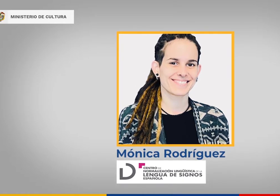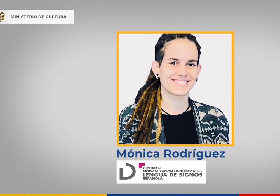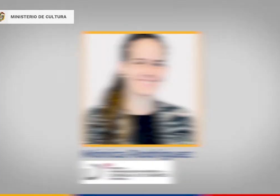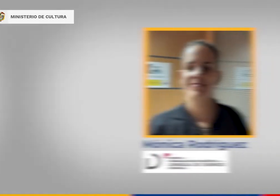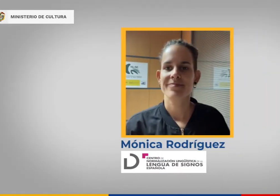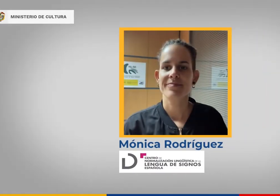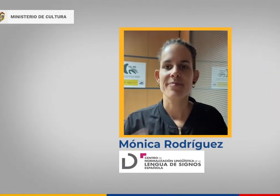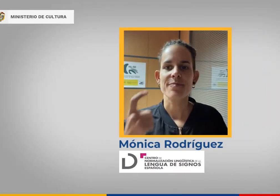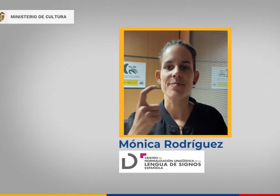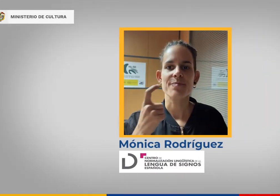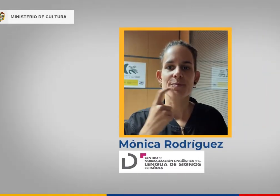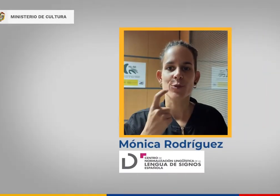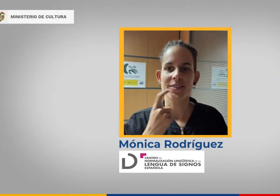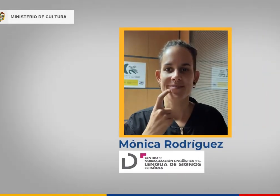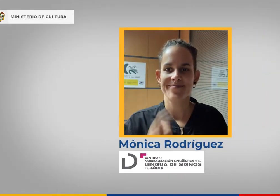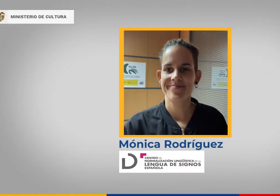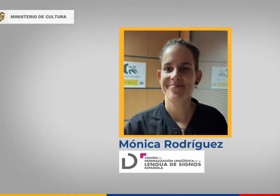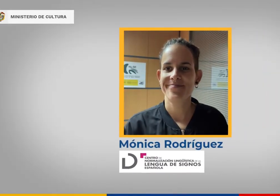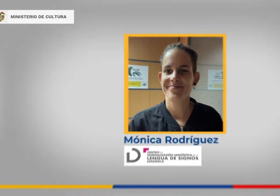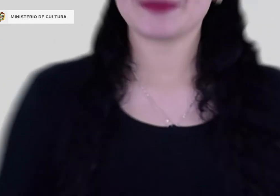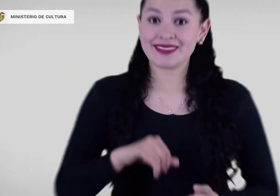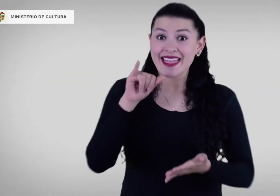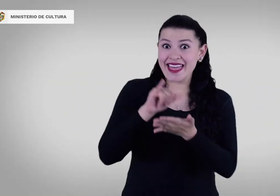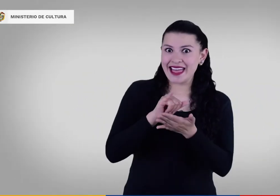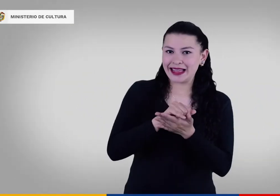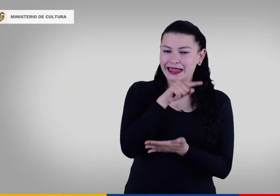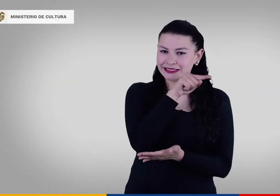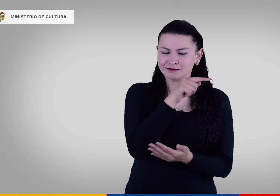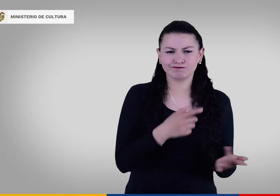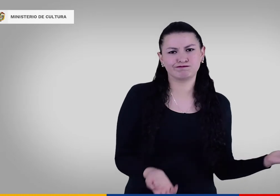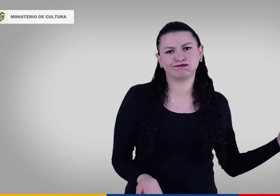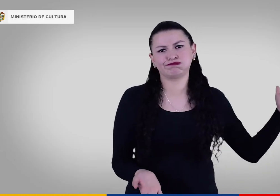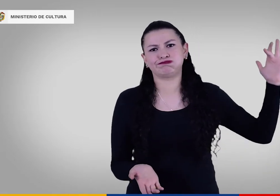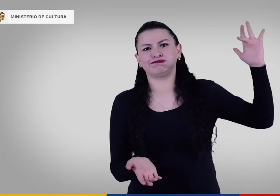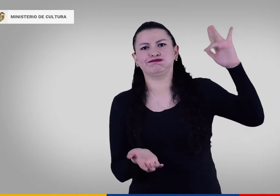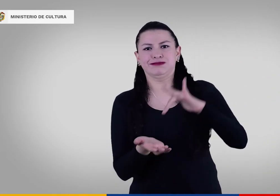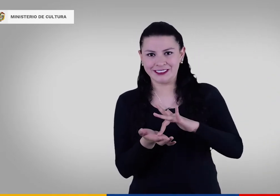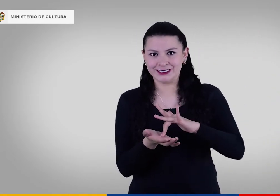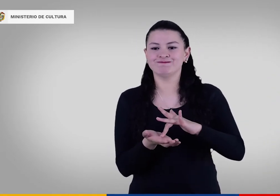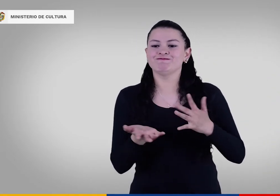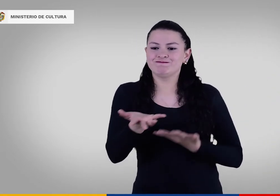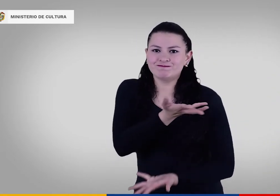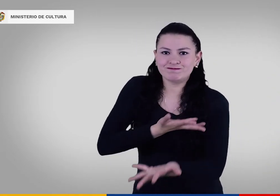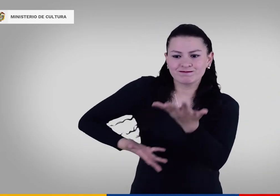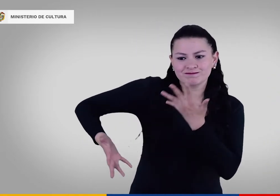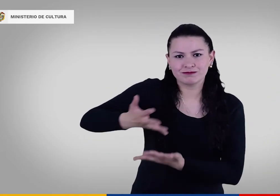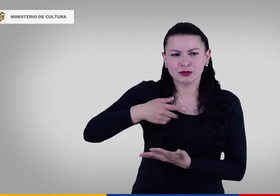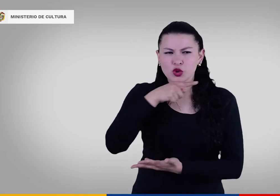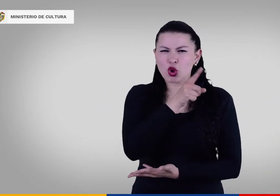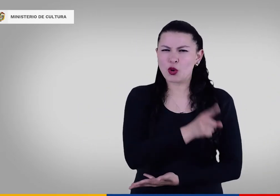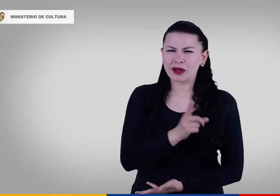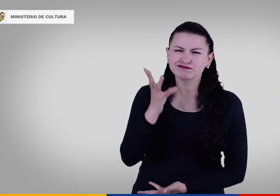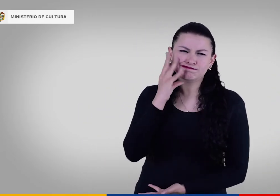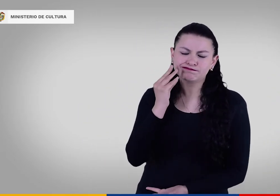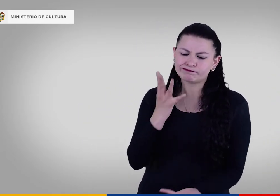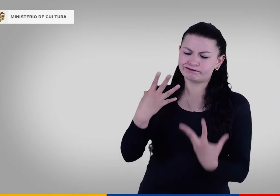Mónica Rodríguez. Gracias a su trayectoria vendrá para enseñarnos y que desde Colombia podamos